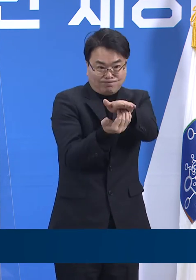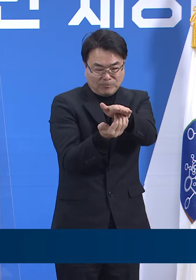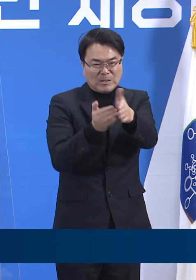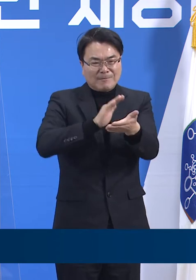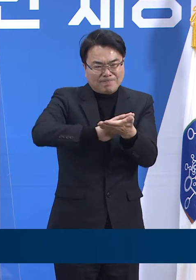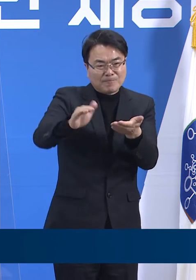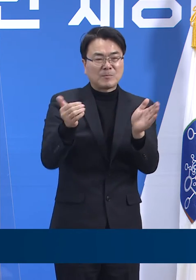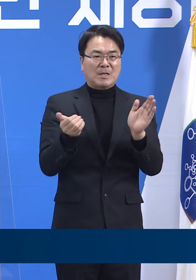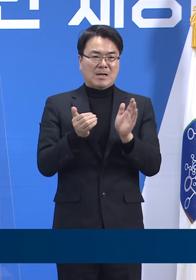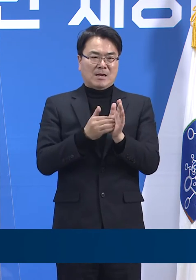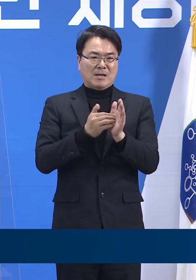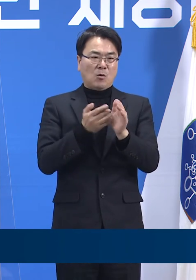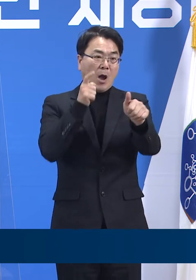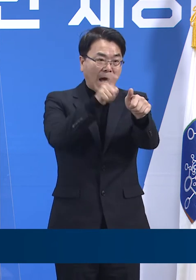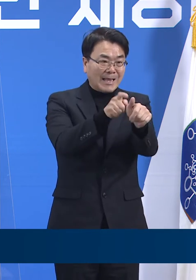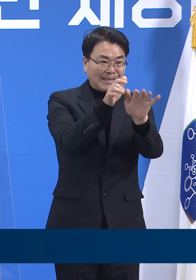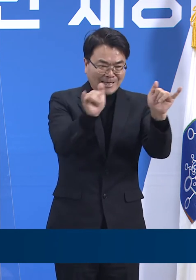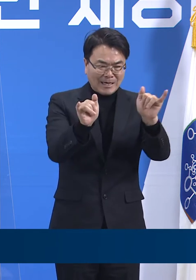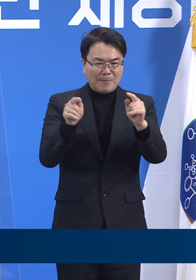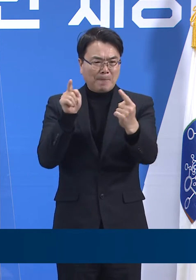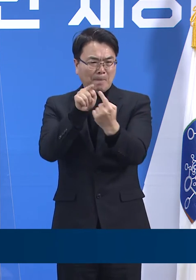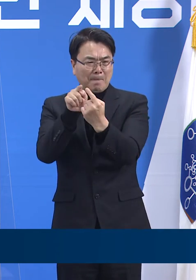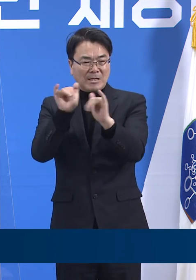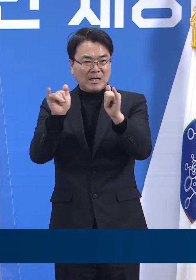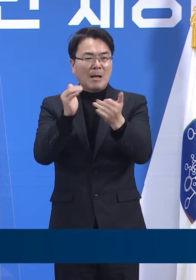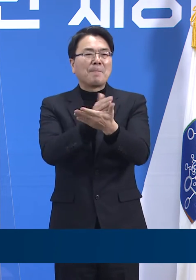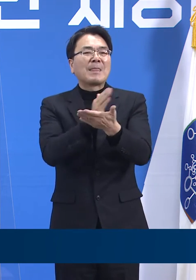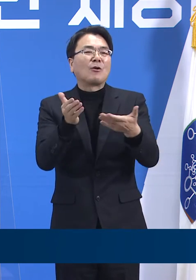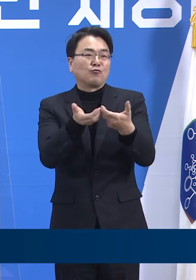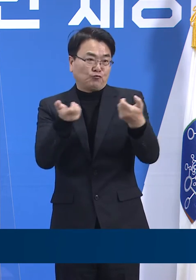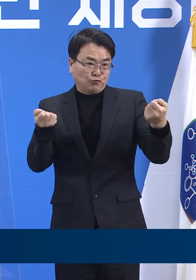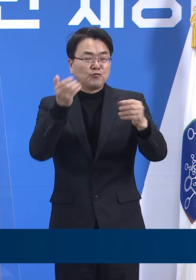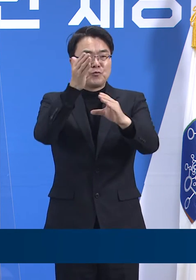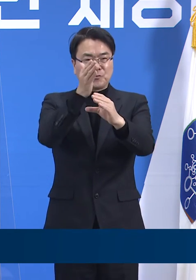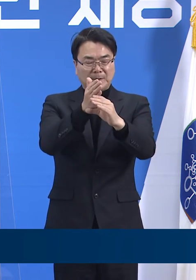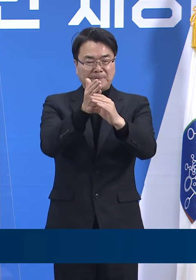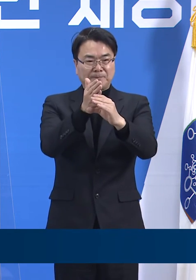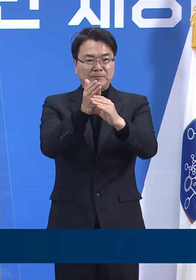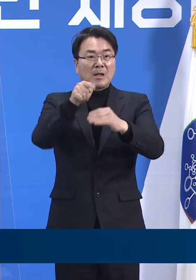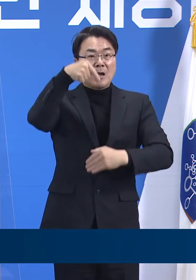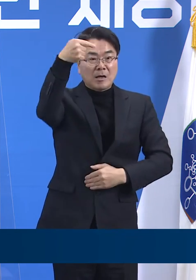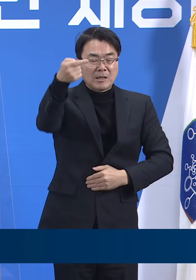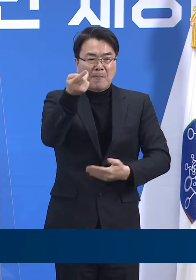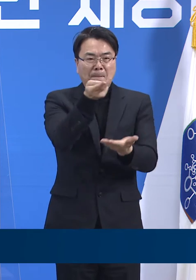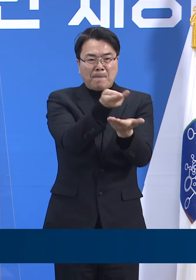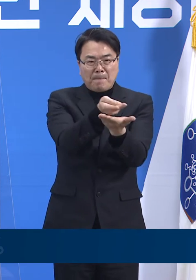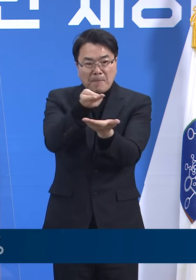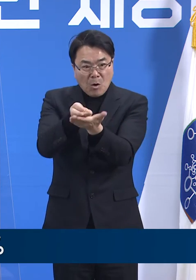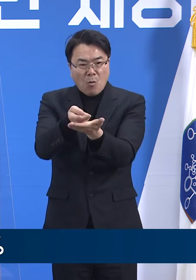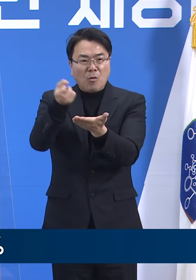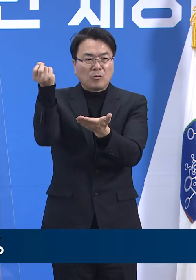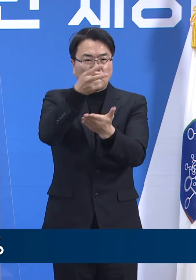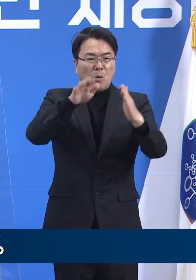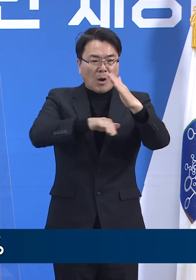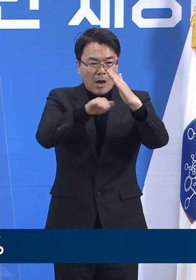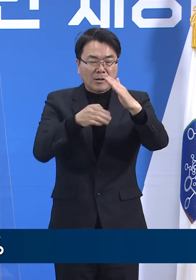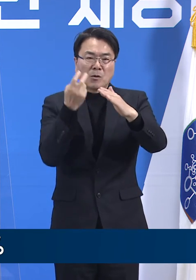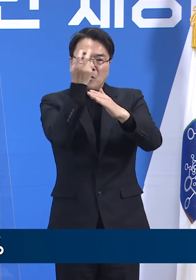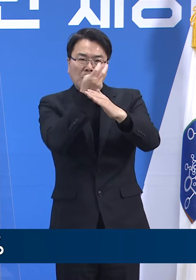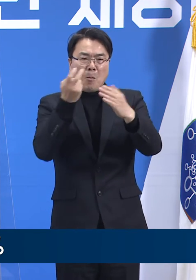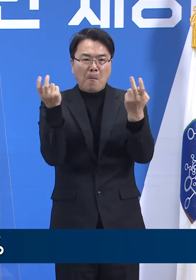접촉자들을 분류 중입니다. 다음은 경기도 병상 운영 및 홈케어 시스템 운영 현황입니다.